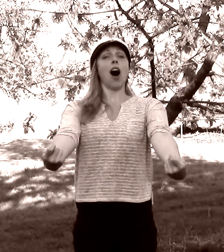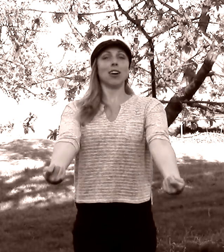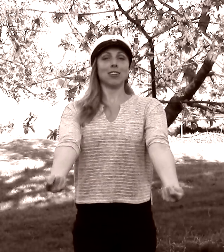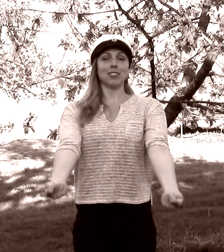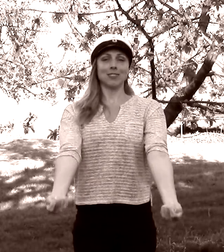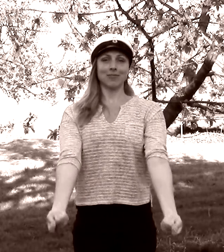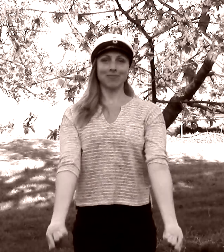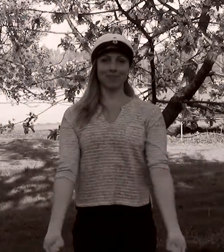Hurra! Hurra!